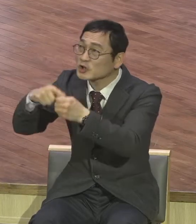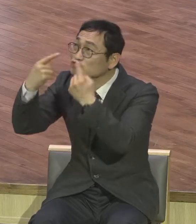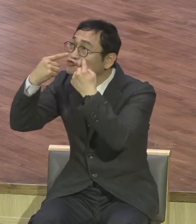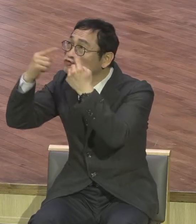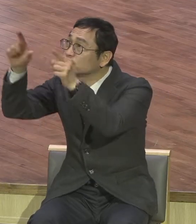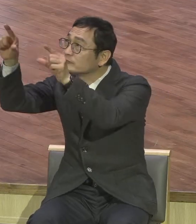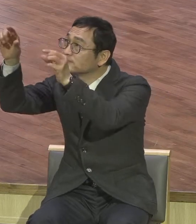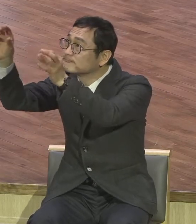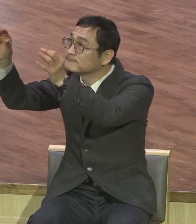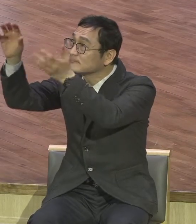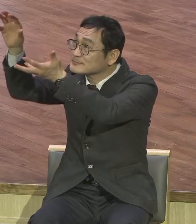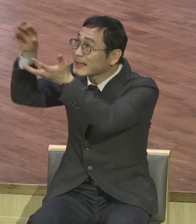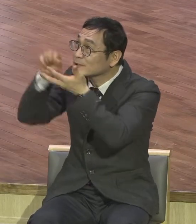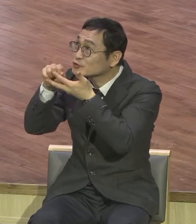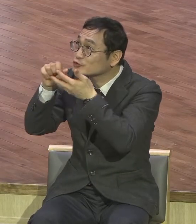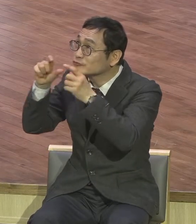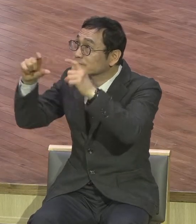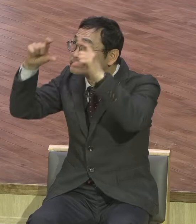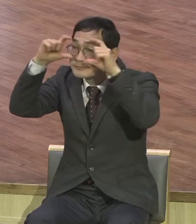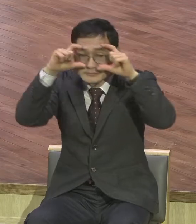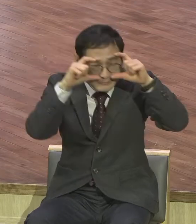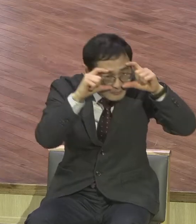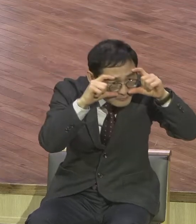자꾸 실망할 거리만 줍니다